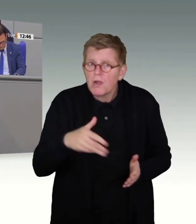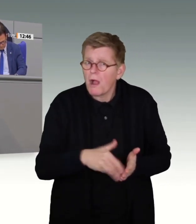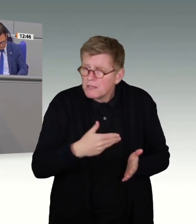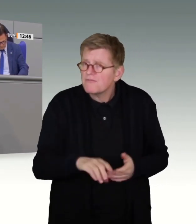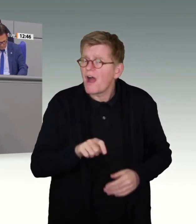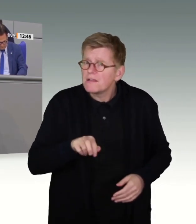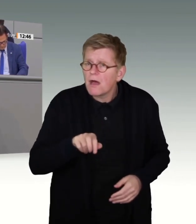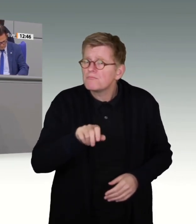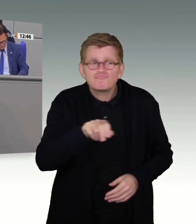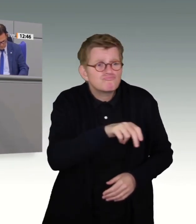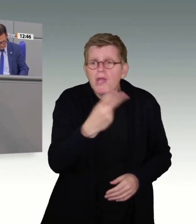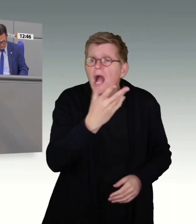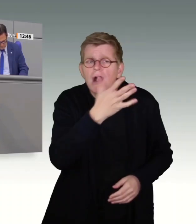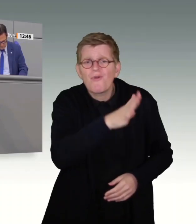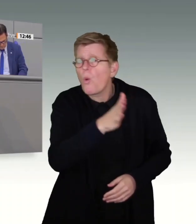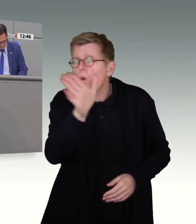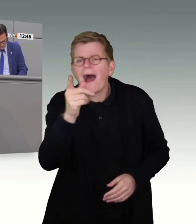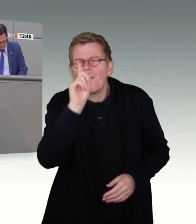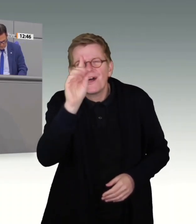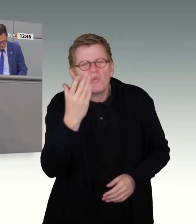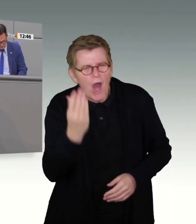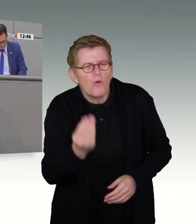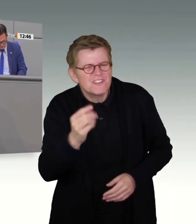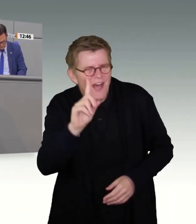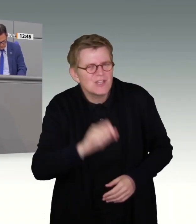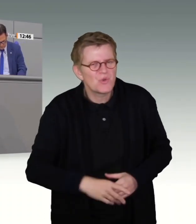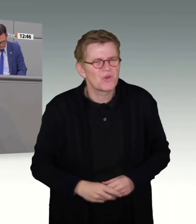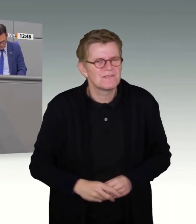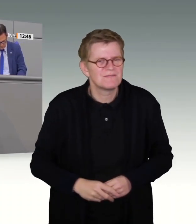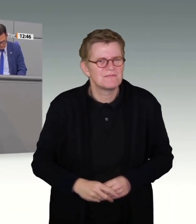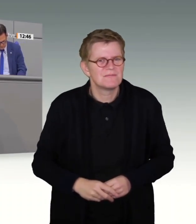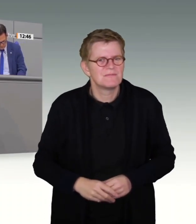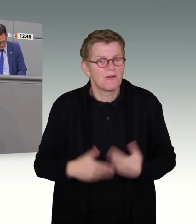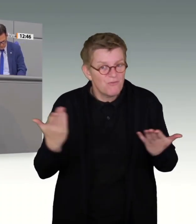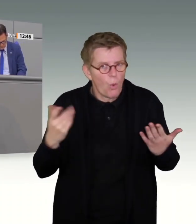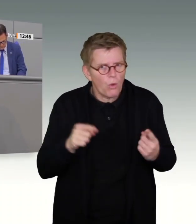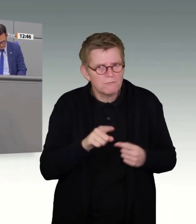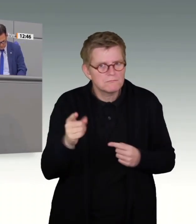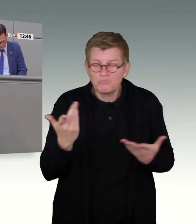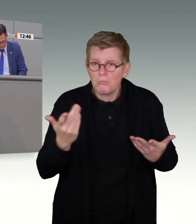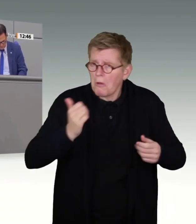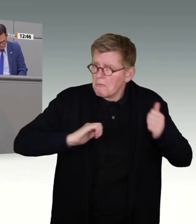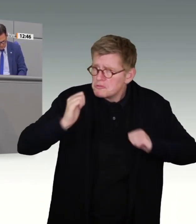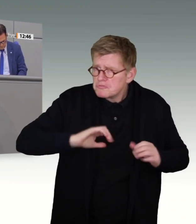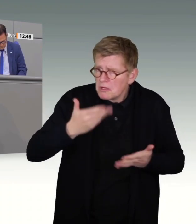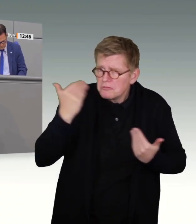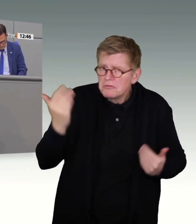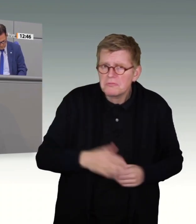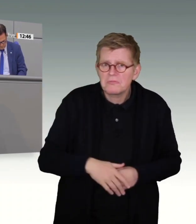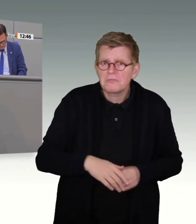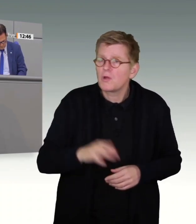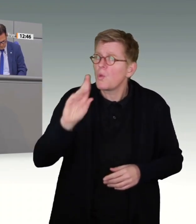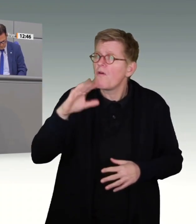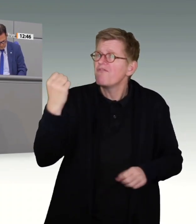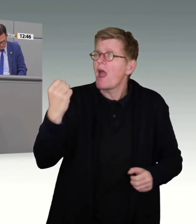gehen, wohin Sie wollen. Es würde halt nur aufgezeichnet, wo Sie hingehen. Tut niemandem weh, nur den Tätern